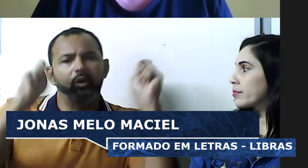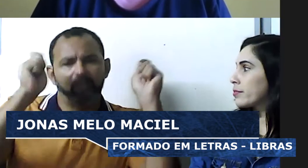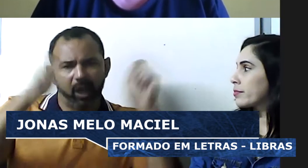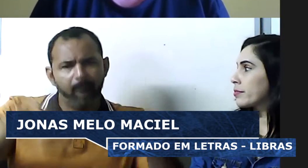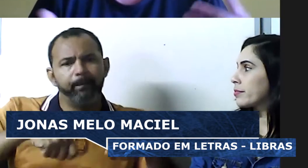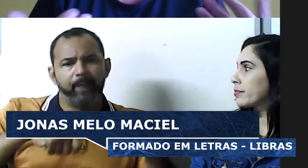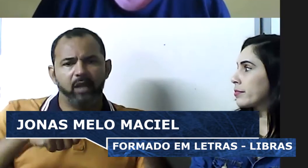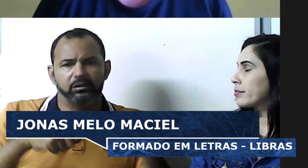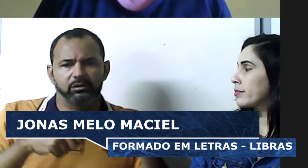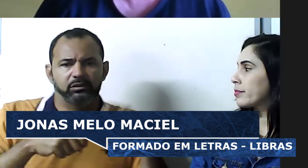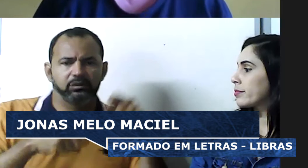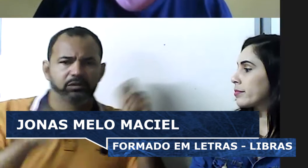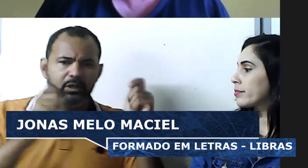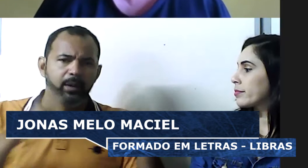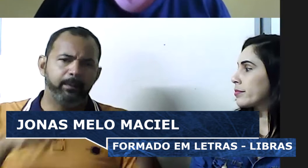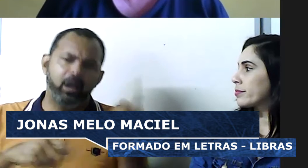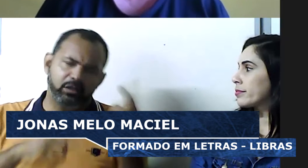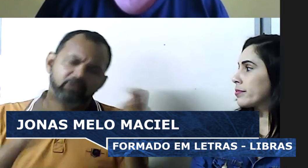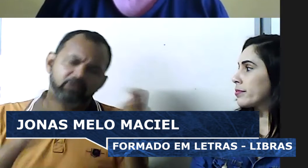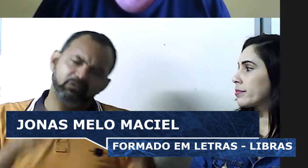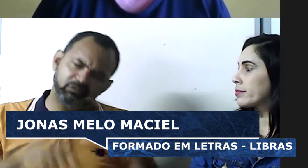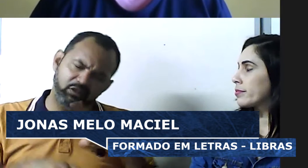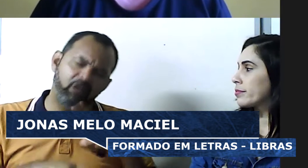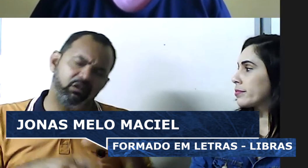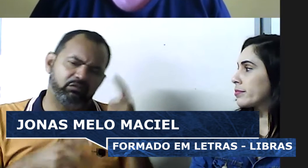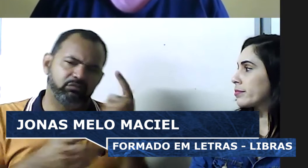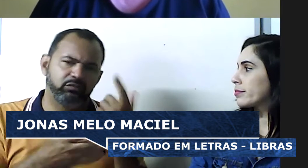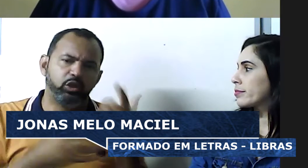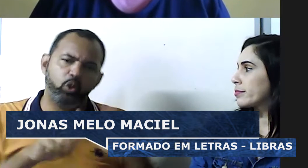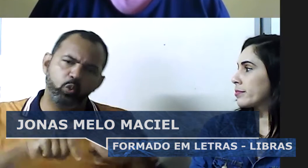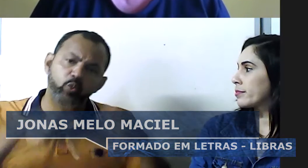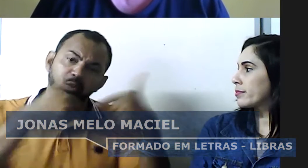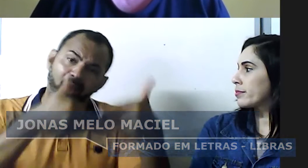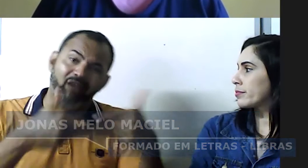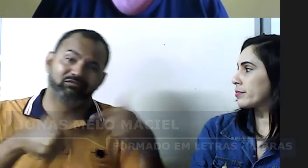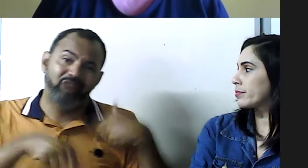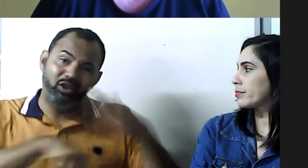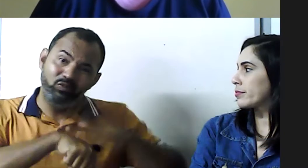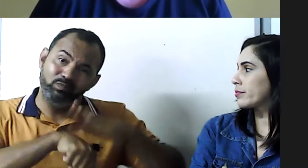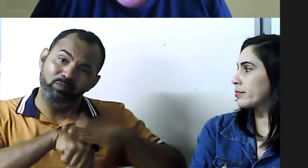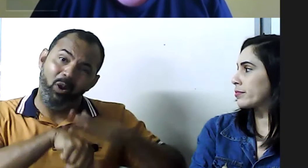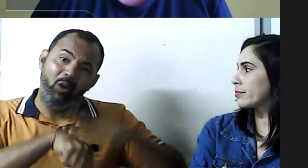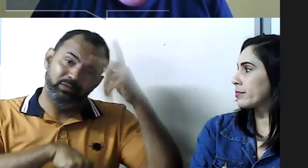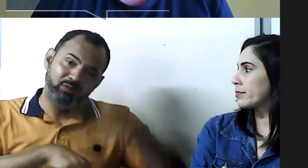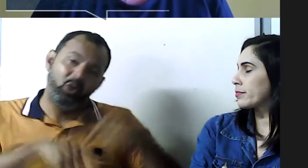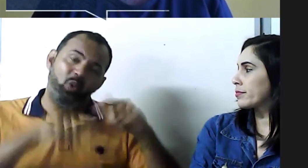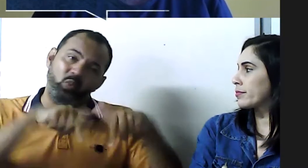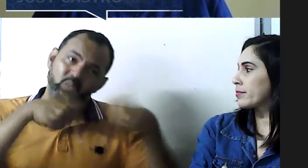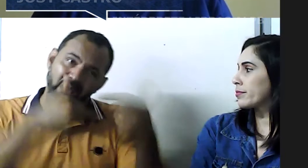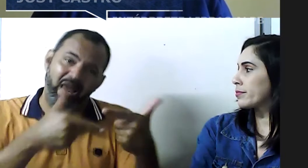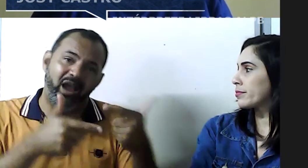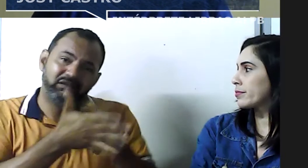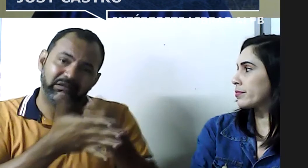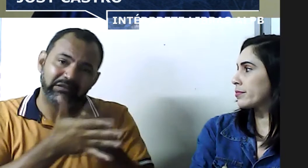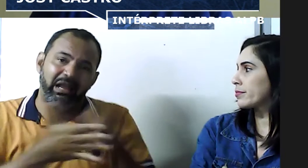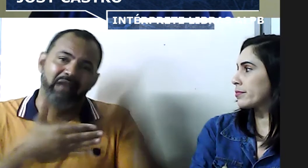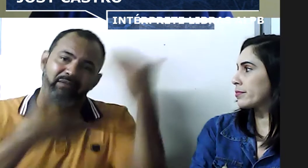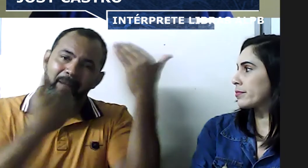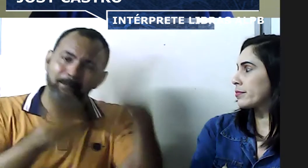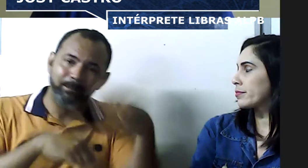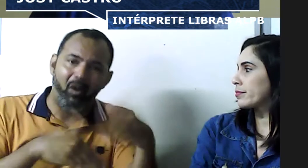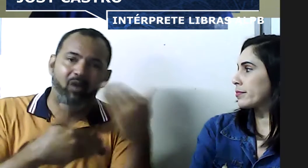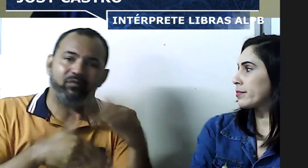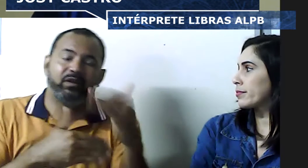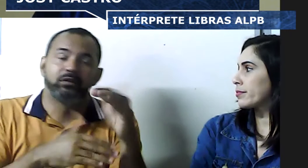Então, o surdo ele é capaz, ele é capaz, nós